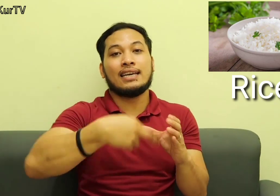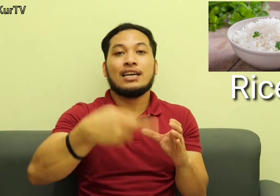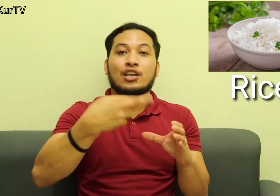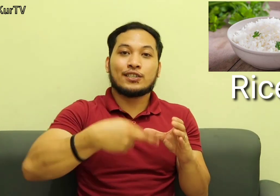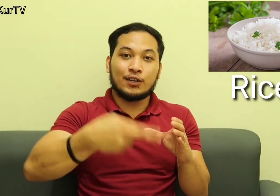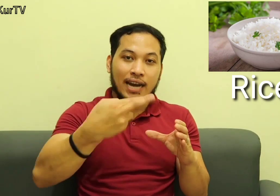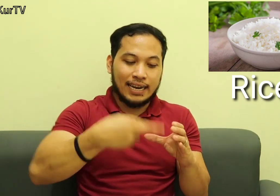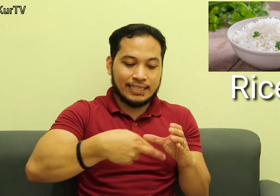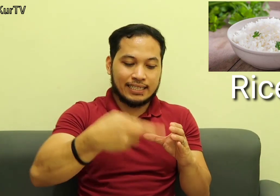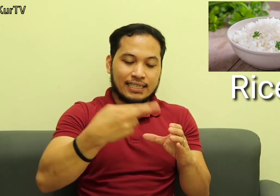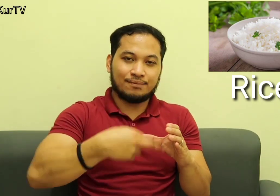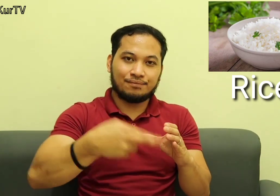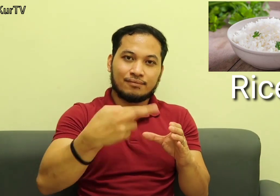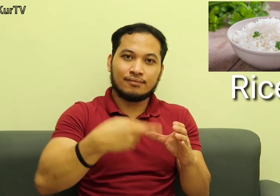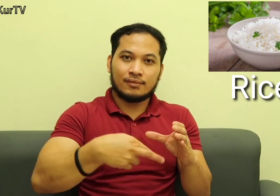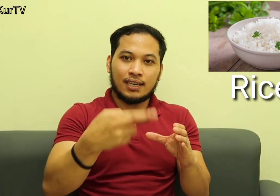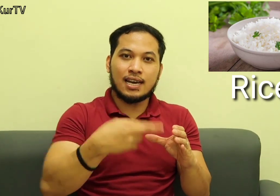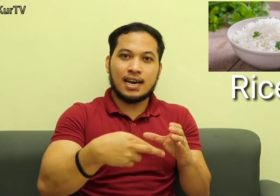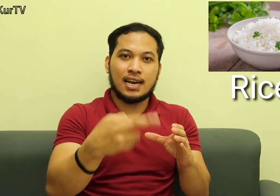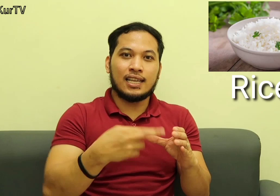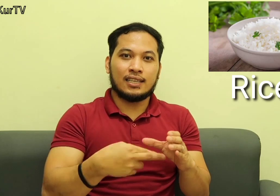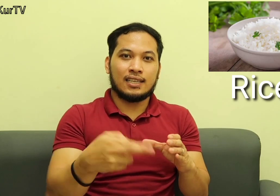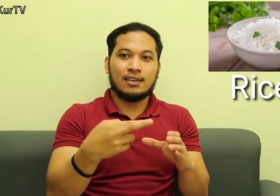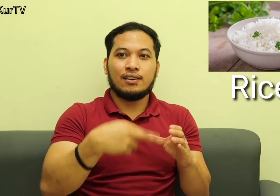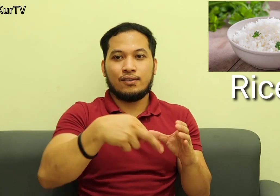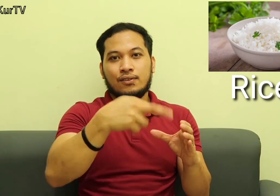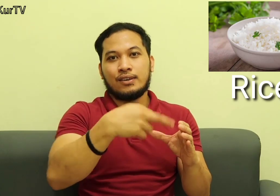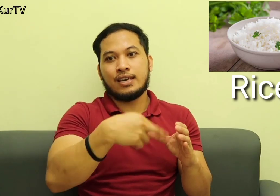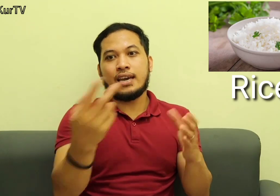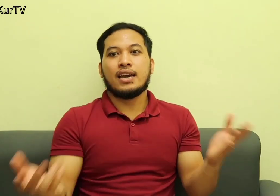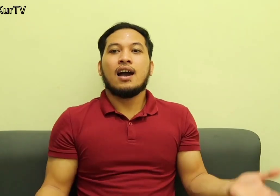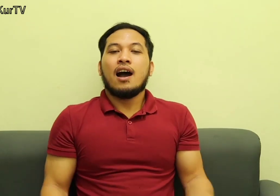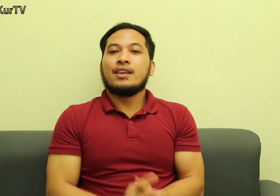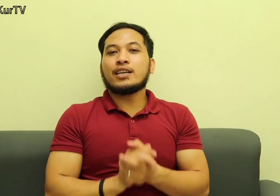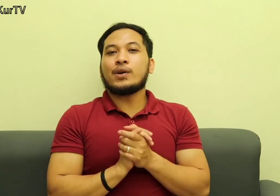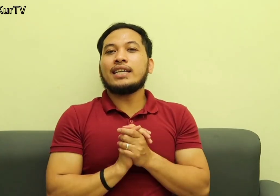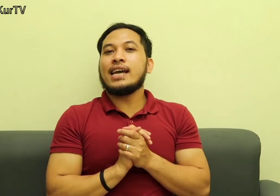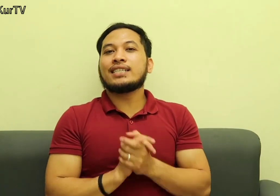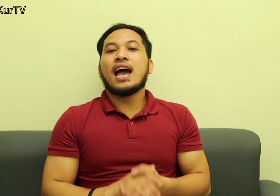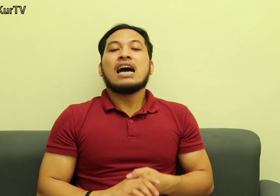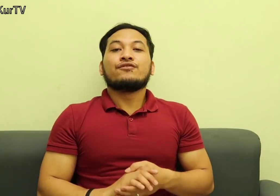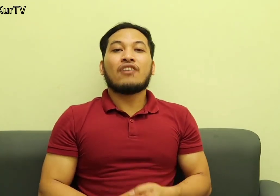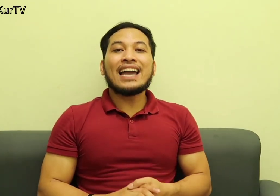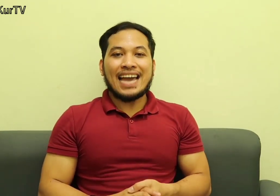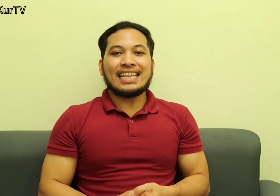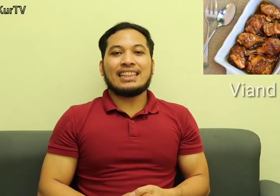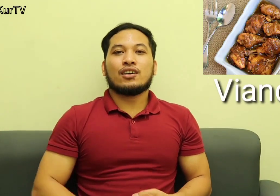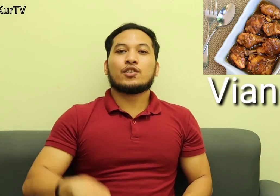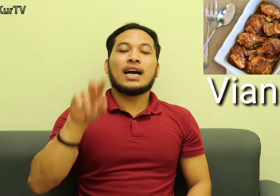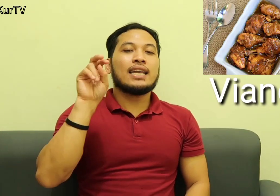Sa rice Ayan Okay Next word is Vyan So, naka